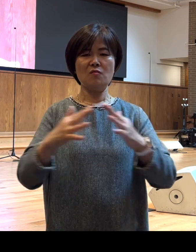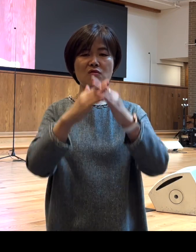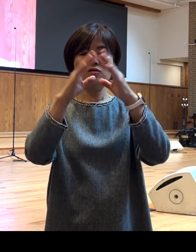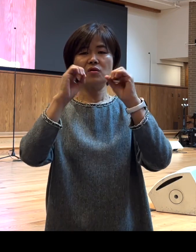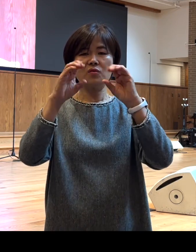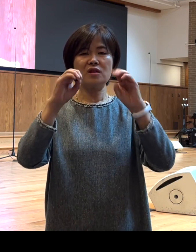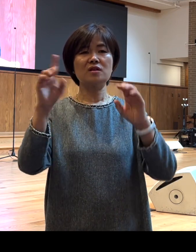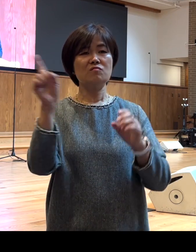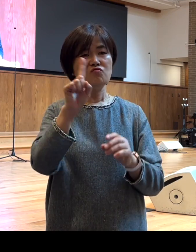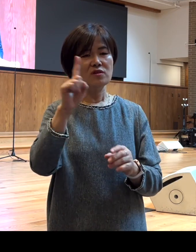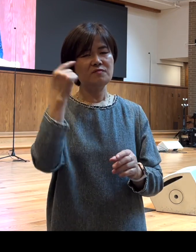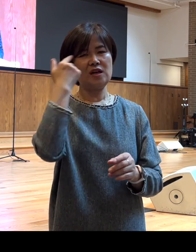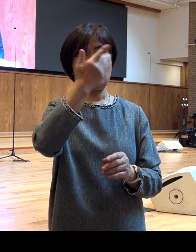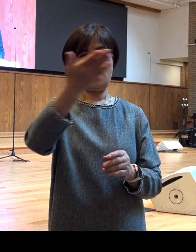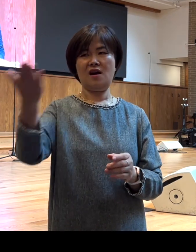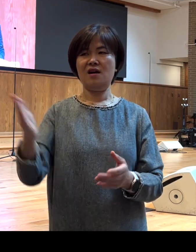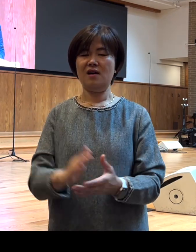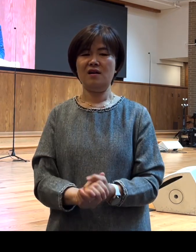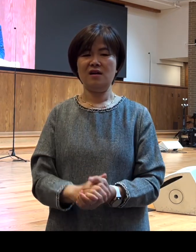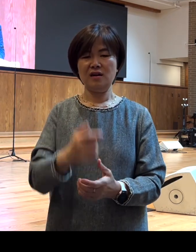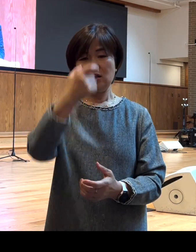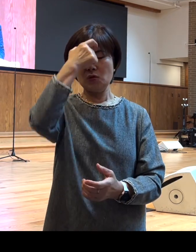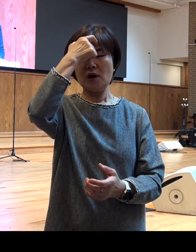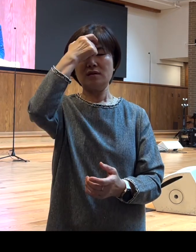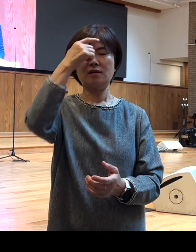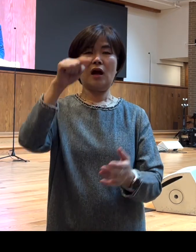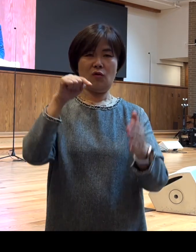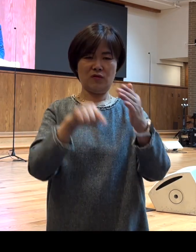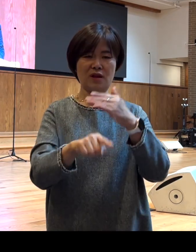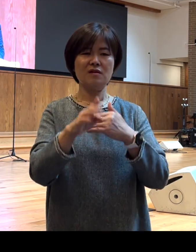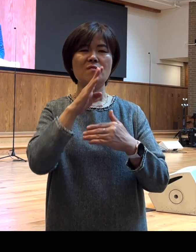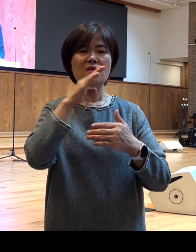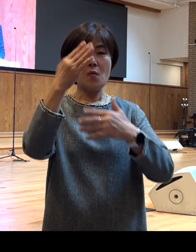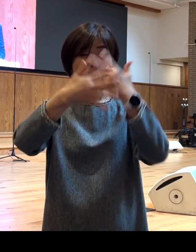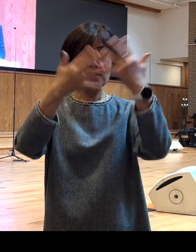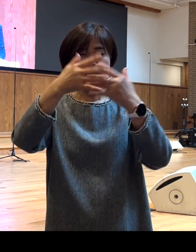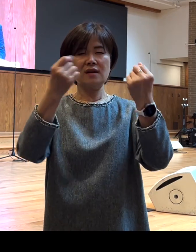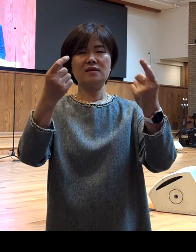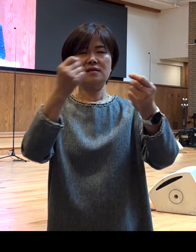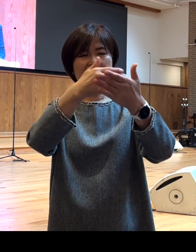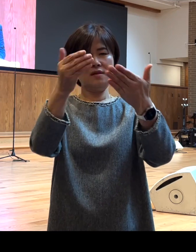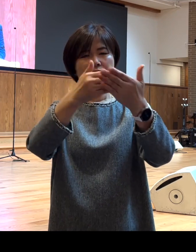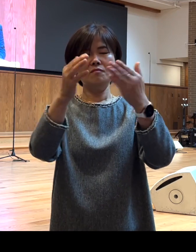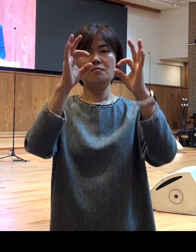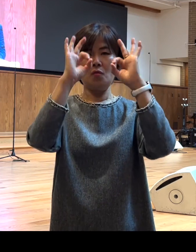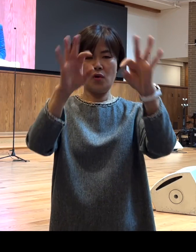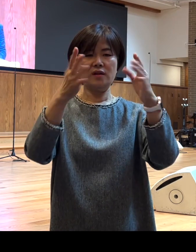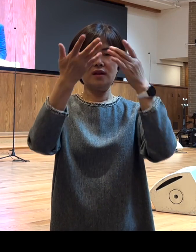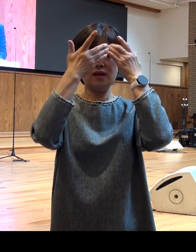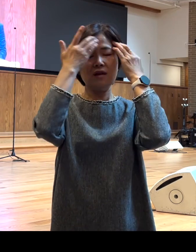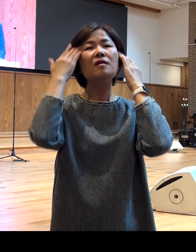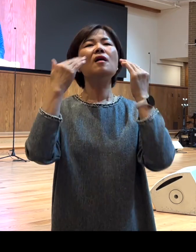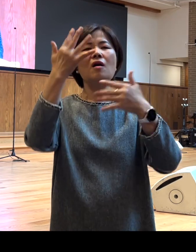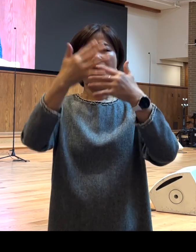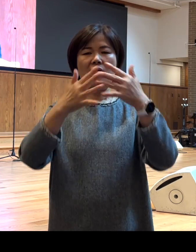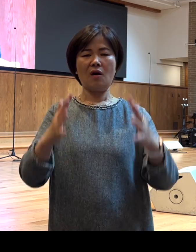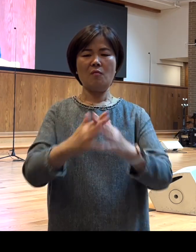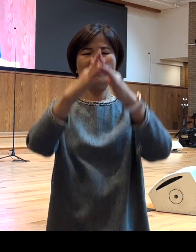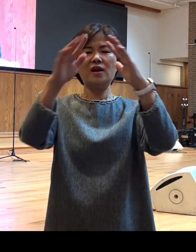것이 무엇입니까 기도하는 가운데 어떤 정말 환상 같은 그림을 보는데 그 건물 안에서 다음 세대 자녀들이